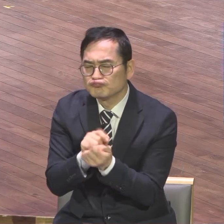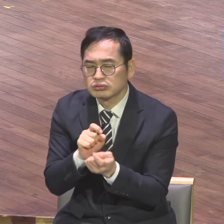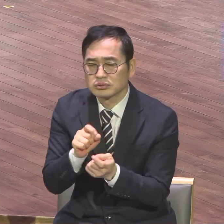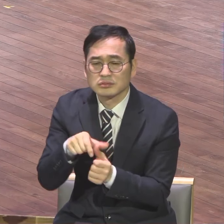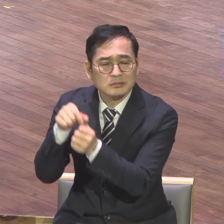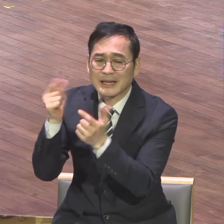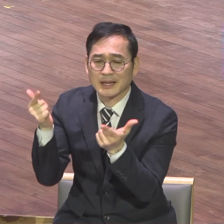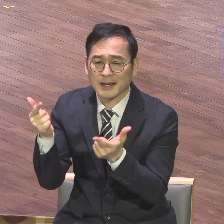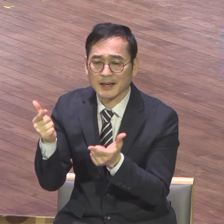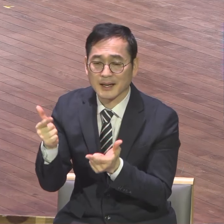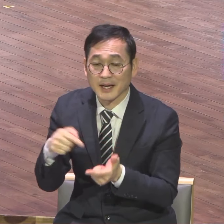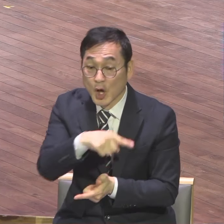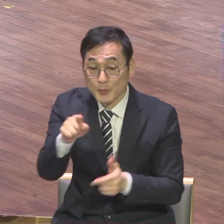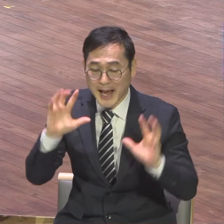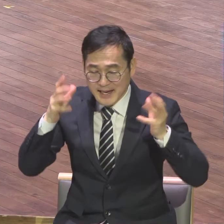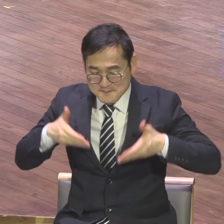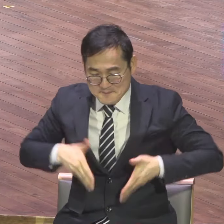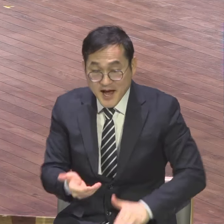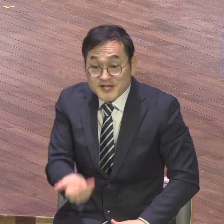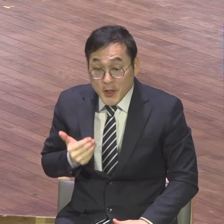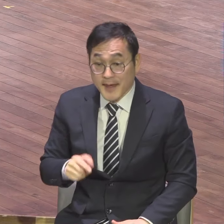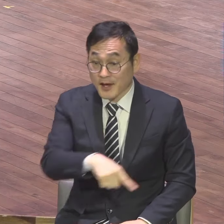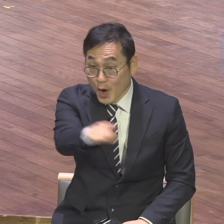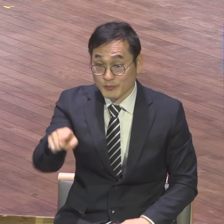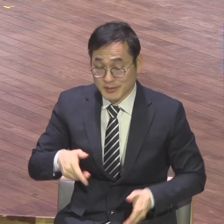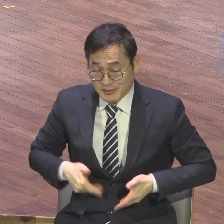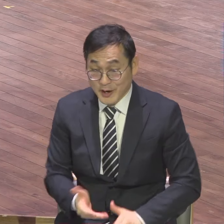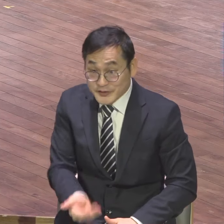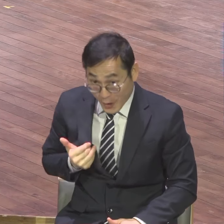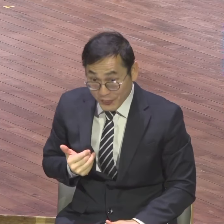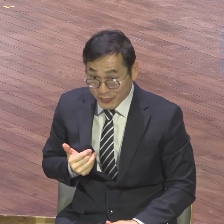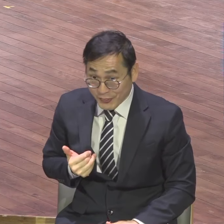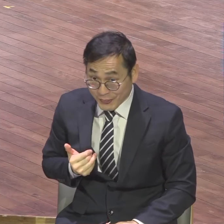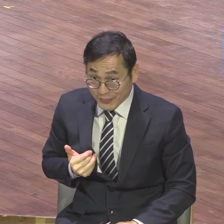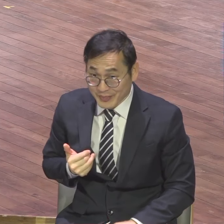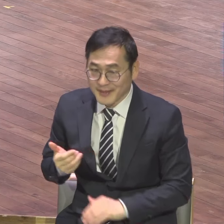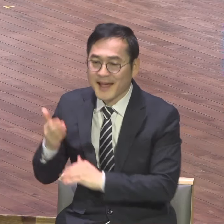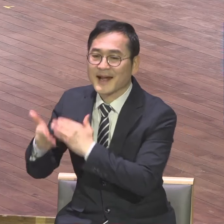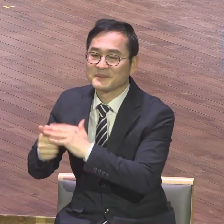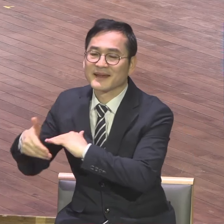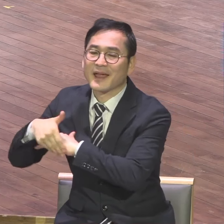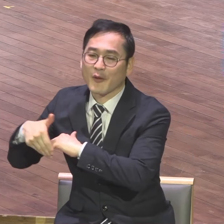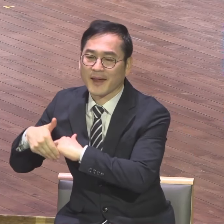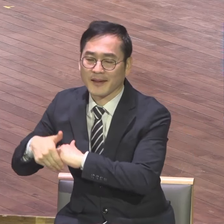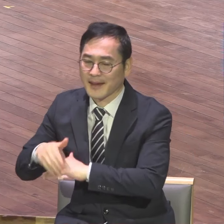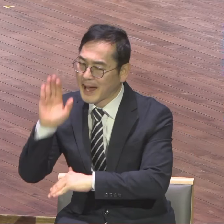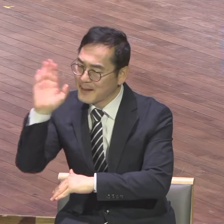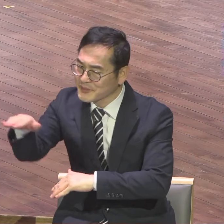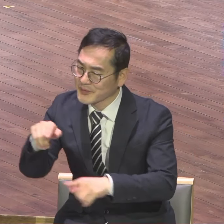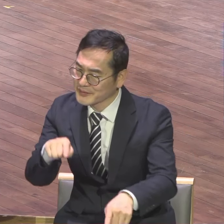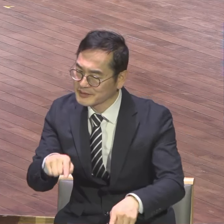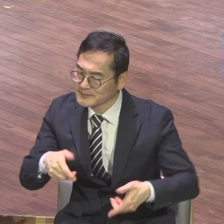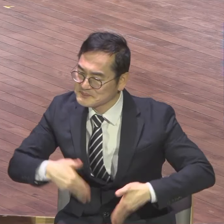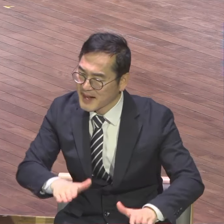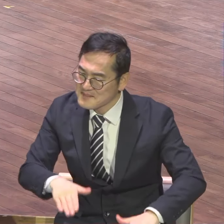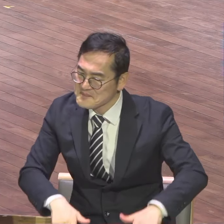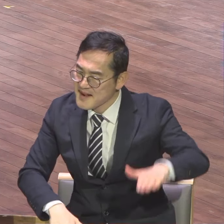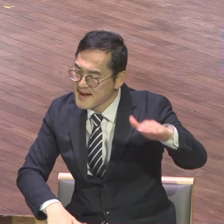나오기 전에 성별된 직분이에요 이 영적 가치를 여러분이 분명히